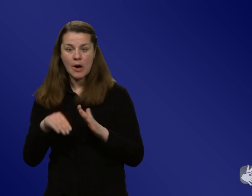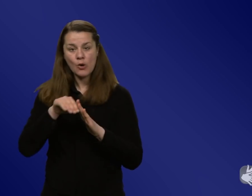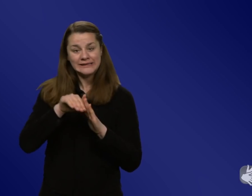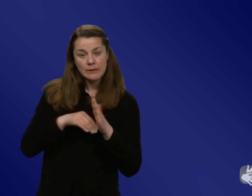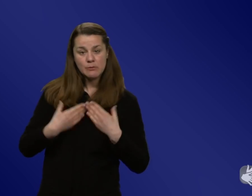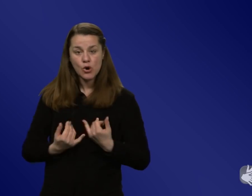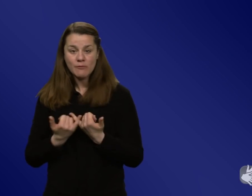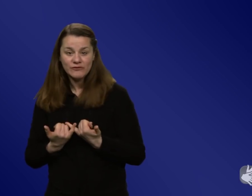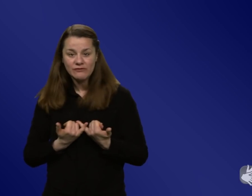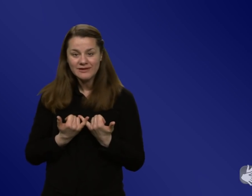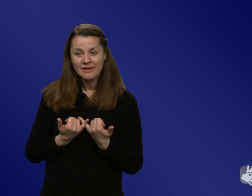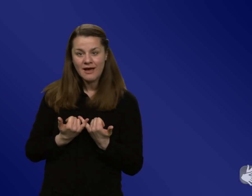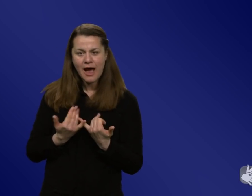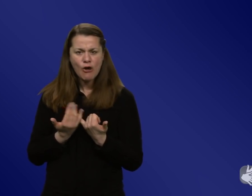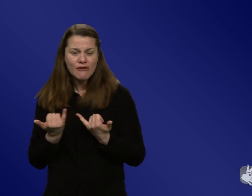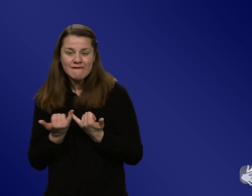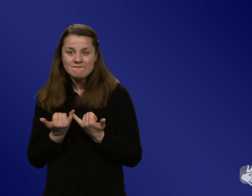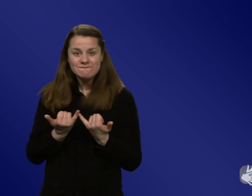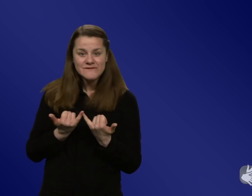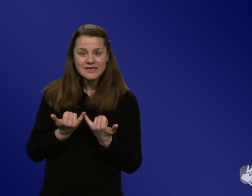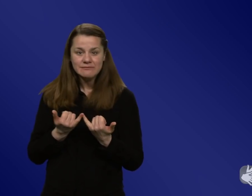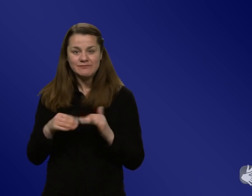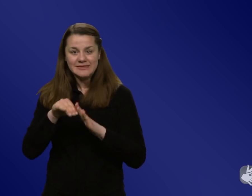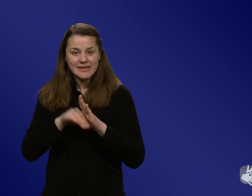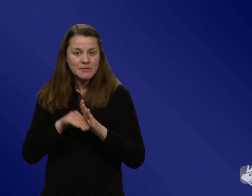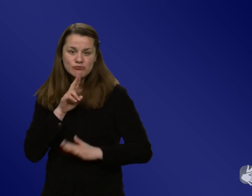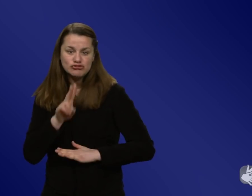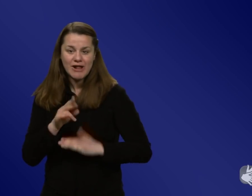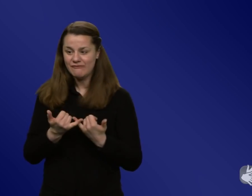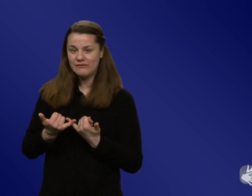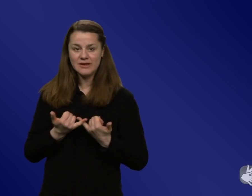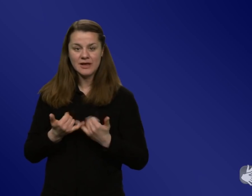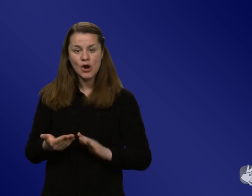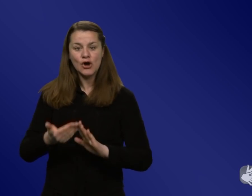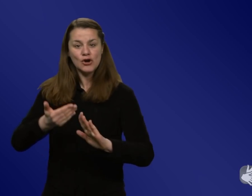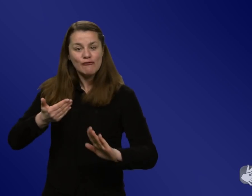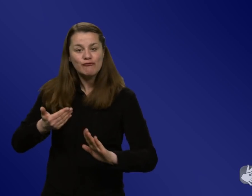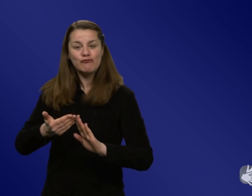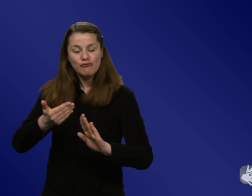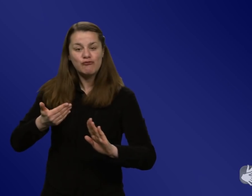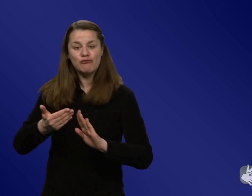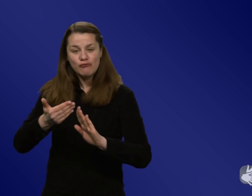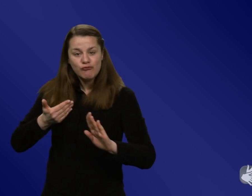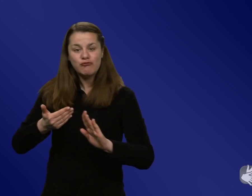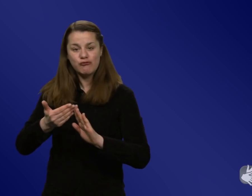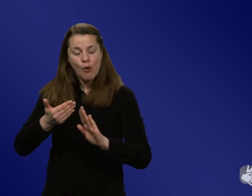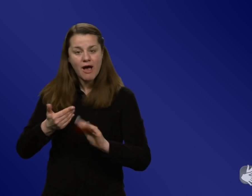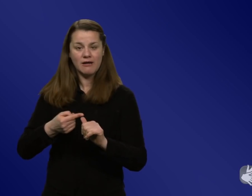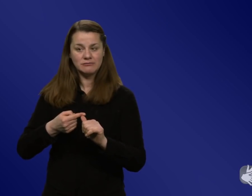das Impfen möglichst einfach machen? Und das war vorher, vor der grundlegenden Überarbeitung, schon relativ schwierig